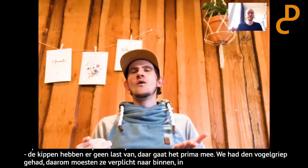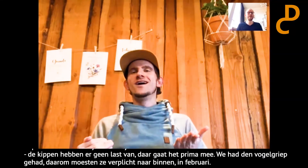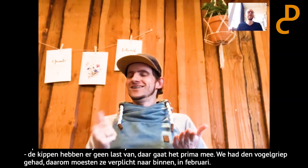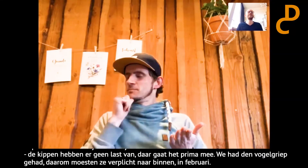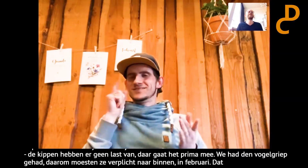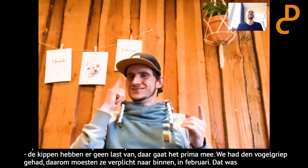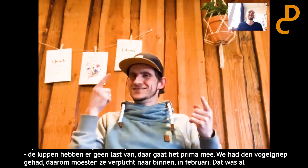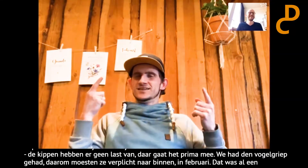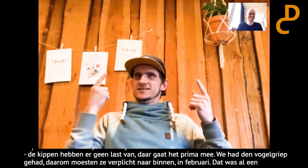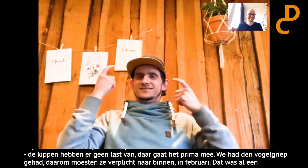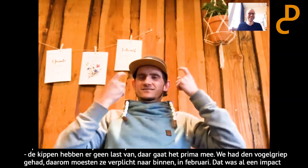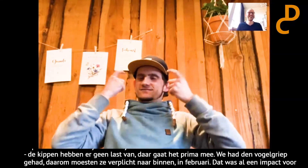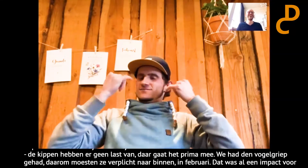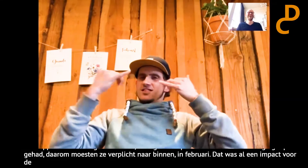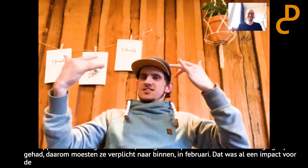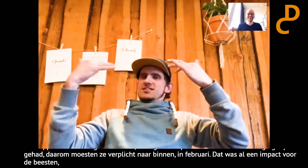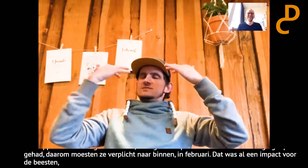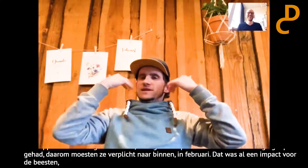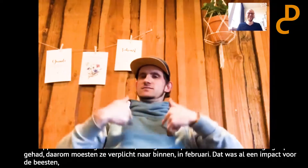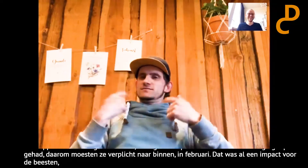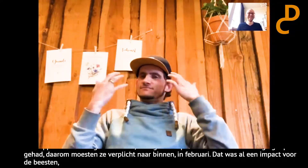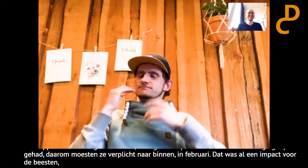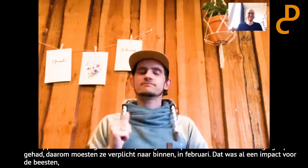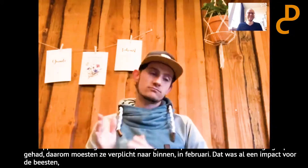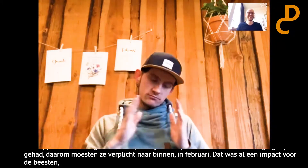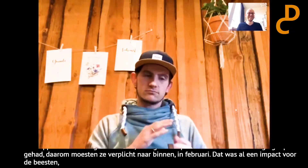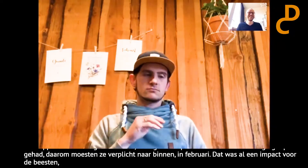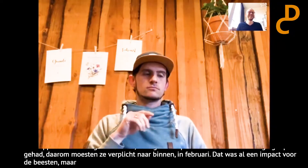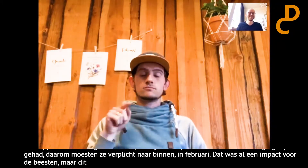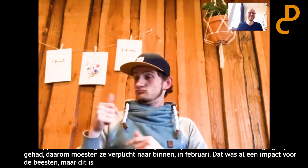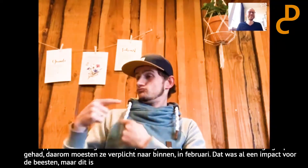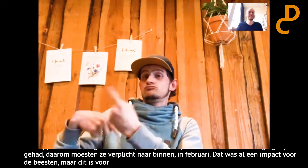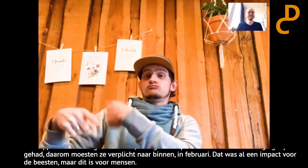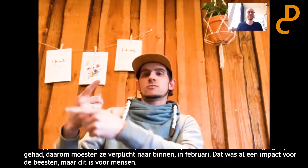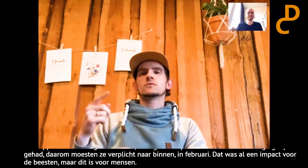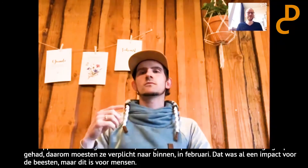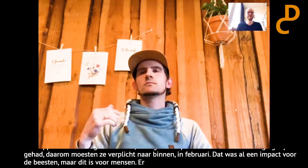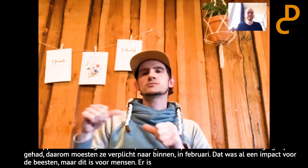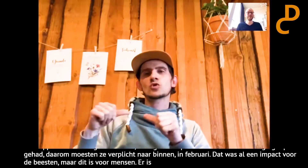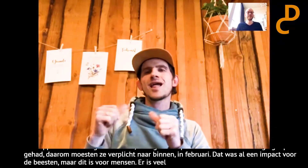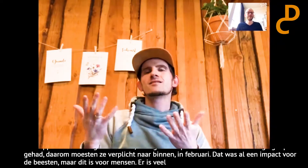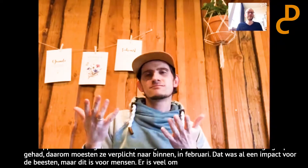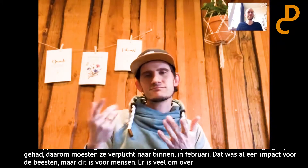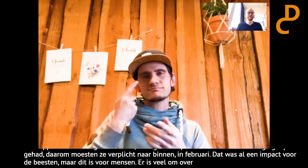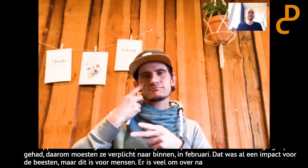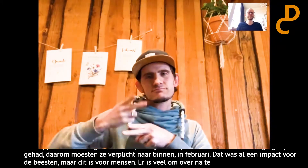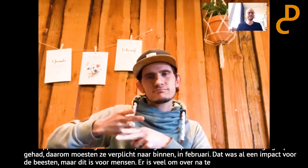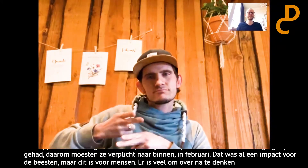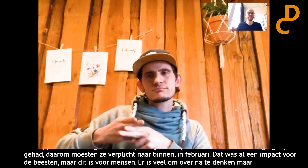Maar ja, we hebben natuurlijk ook nog de andere mensen. Dus je zit er wel heel veel over na te denken. Het zet wel tot denken, maar goed, die kippen gaan in principe goed. En het